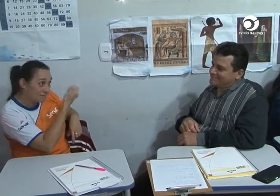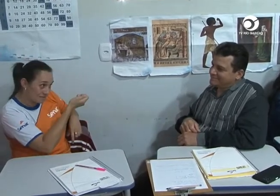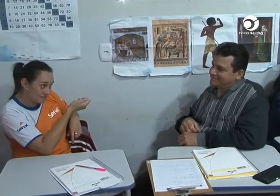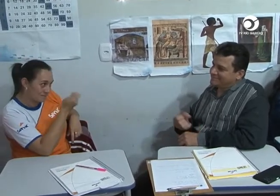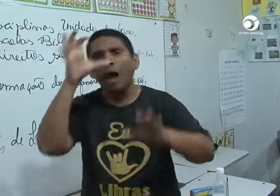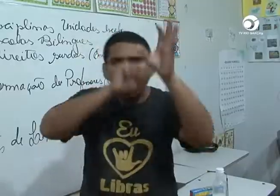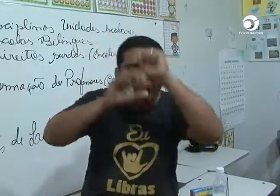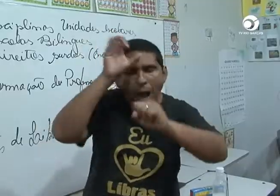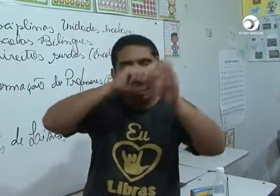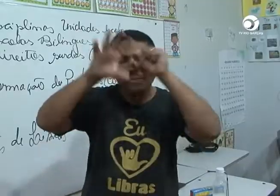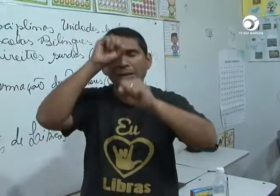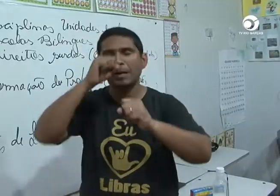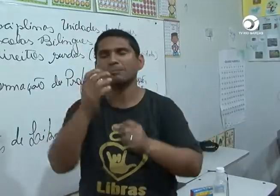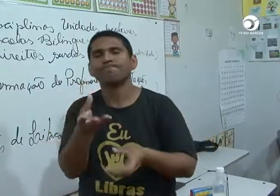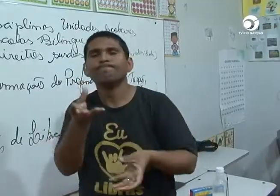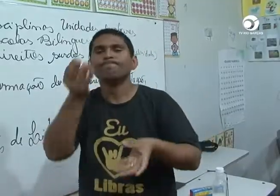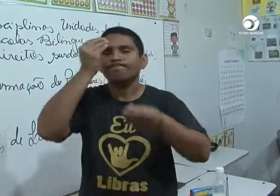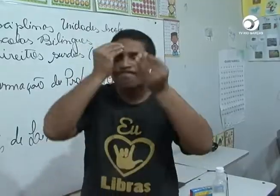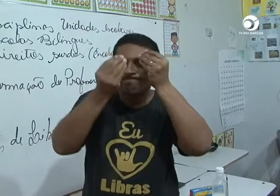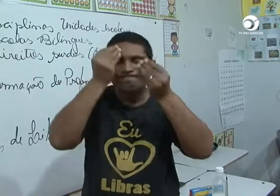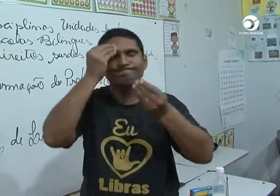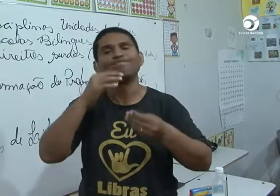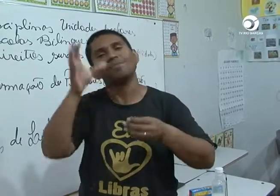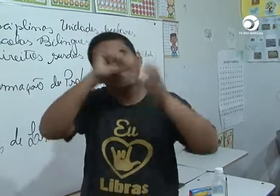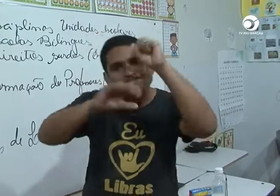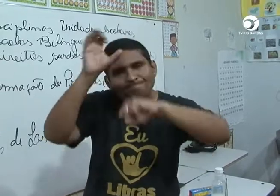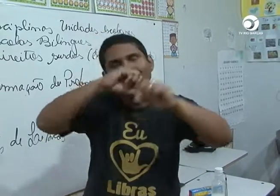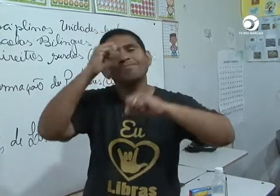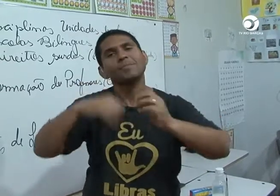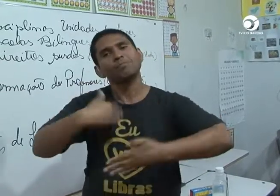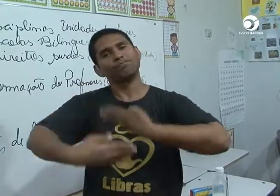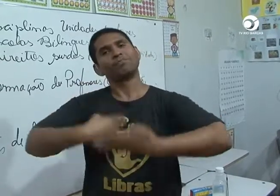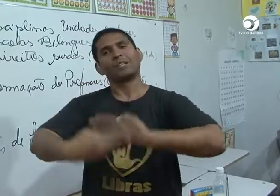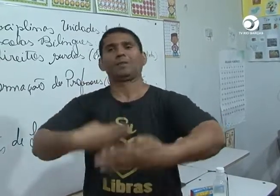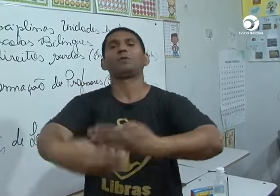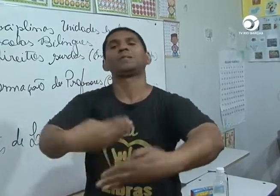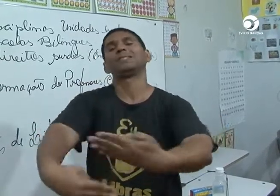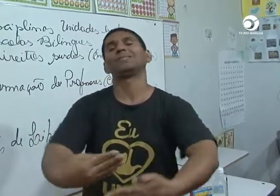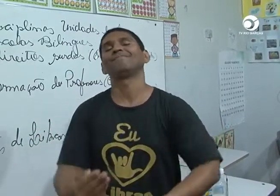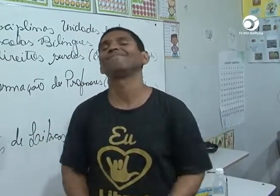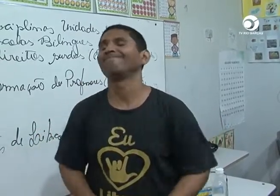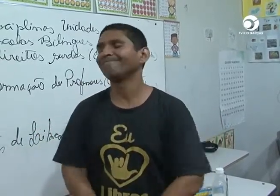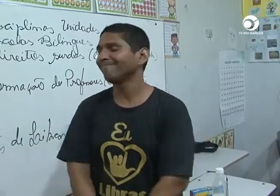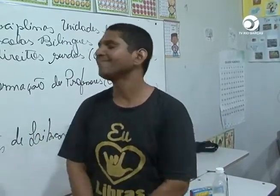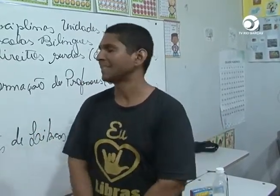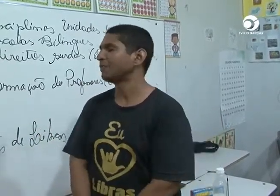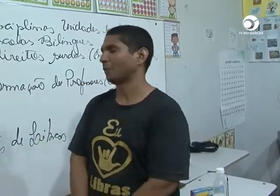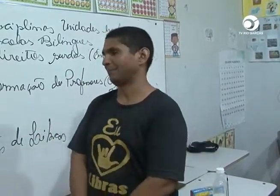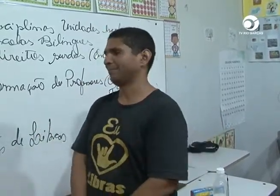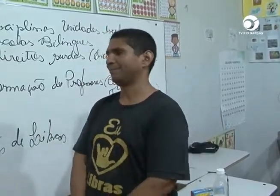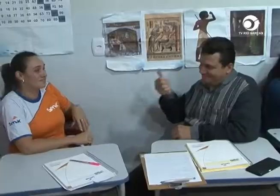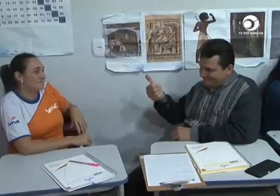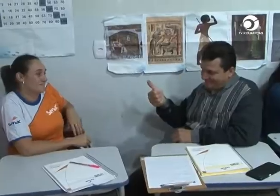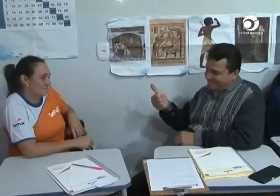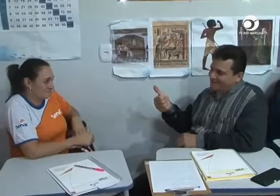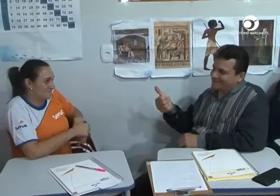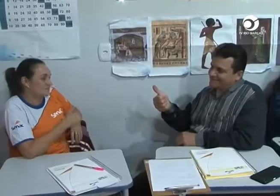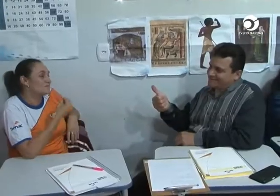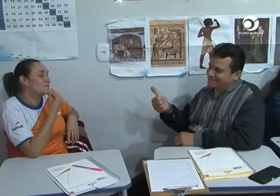é importante ensinar e aprender, para que memorize isso, e possa depois avançar. O aprendizado é